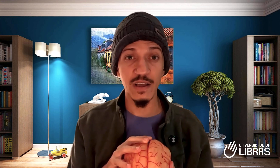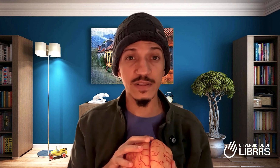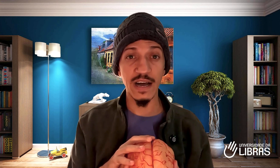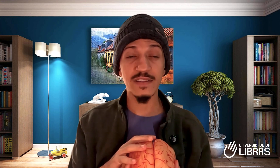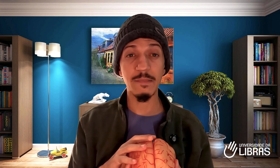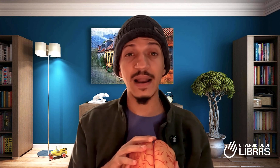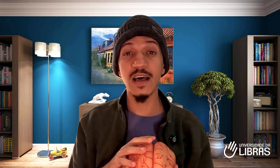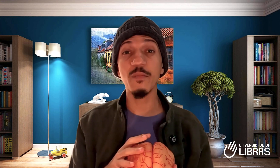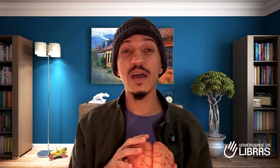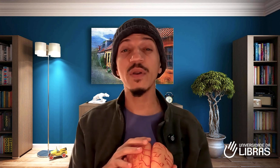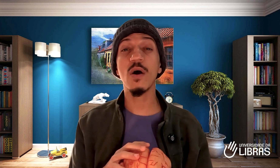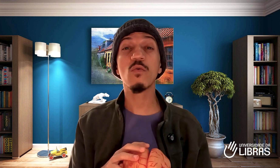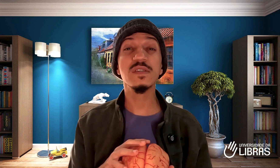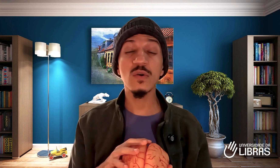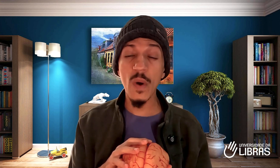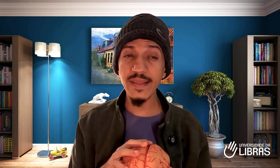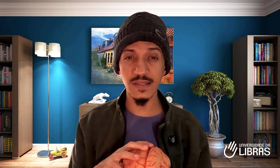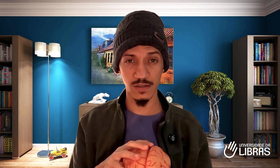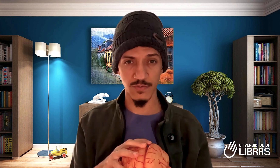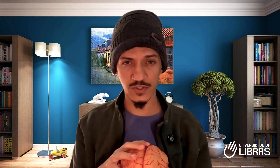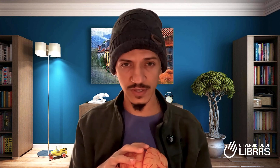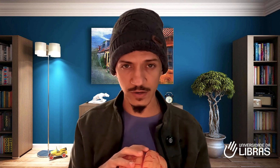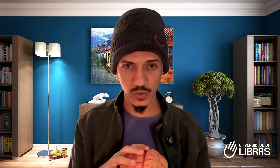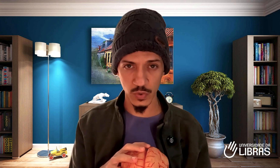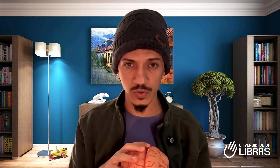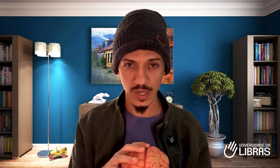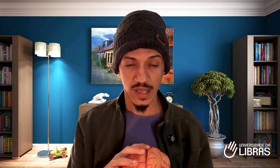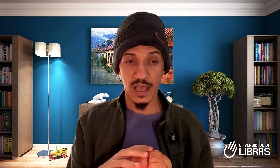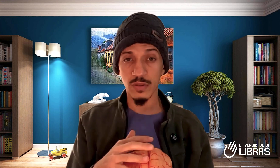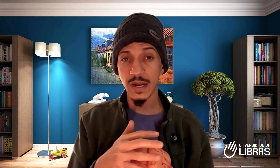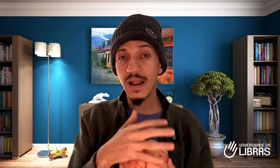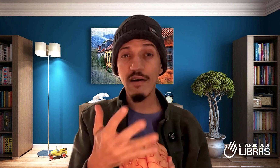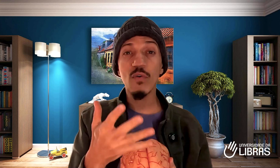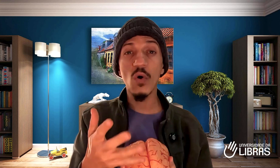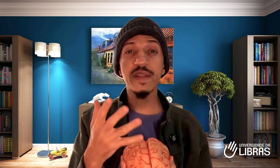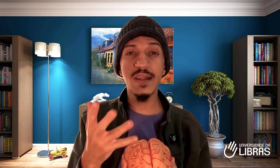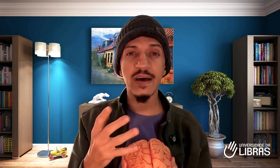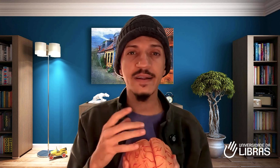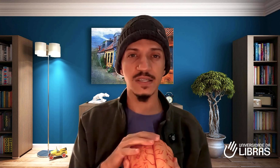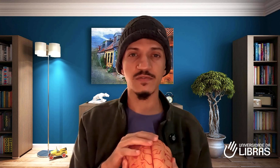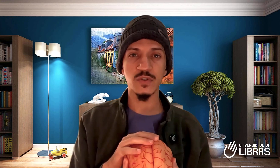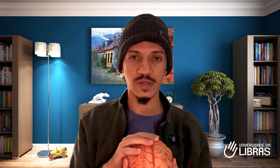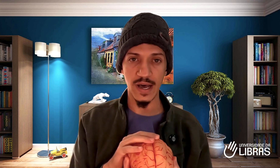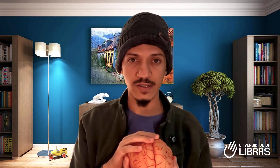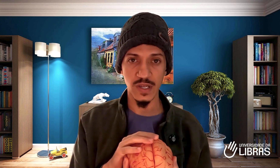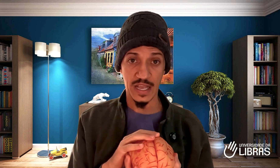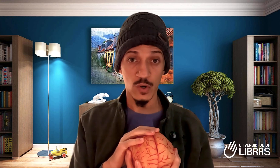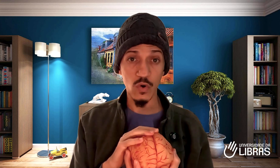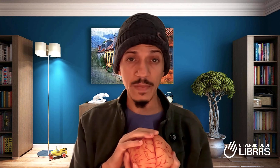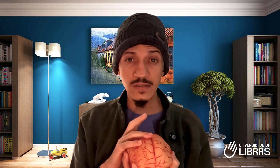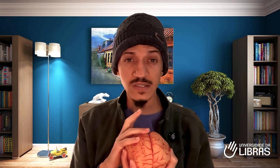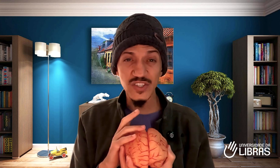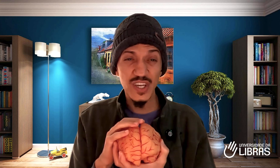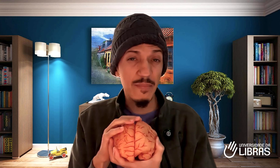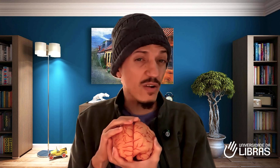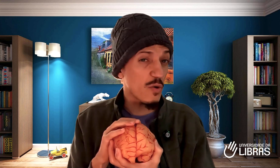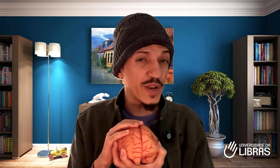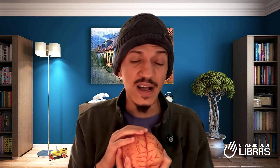estava trabalhando em uma reunião com 55 funcionários surdos. Eu trabalhava coordenando esses funcionários. No começo, eu sentia que a minha comunicação